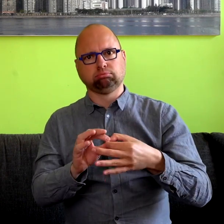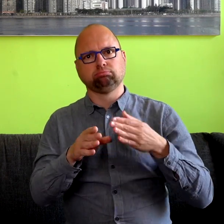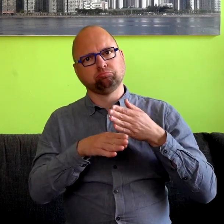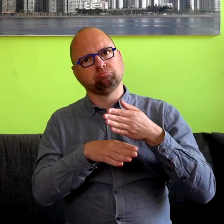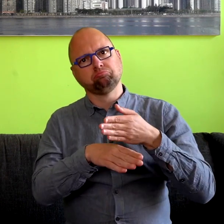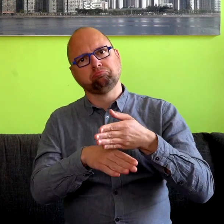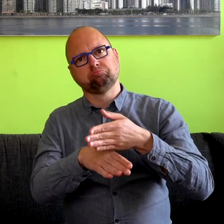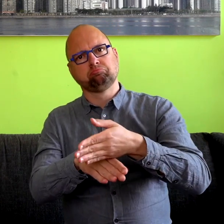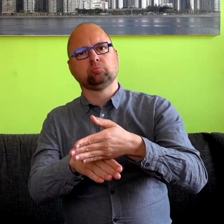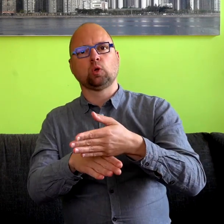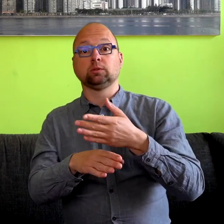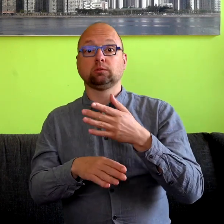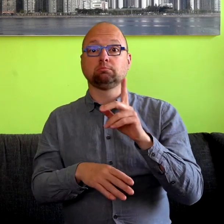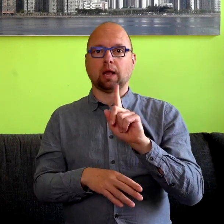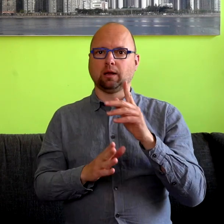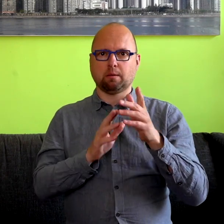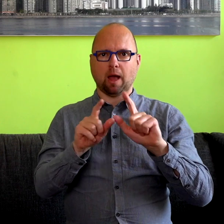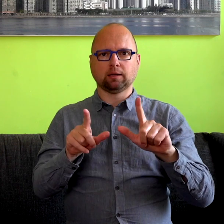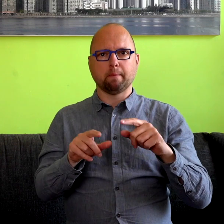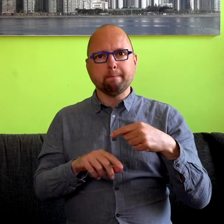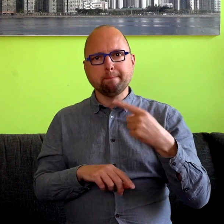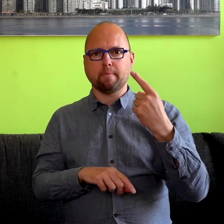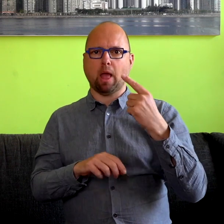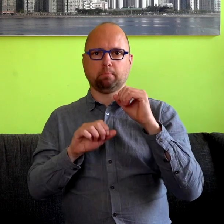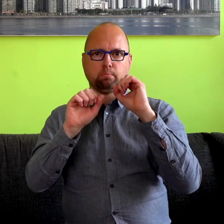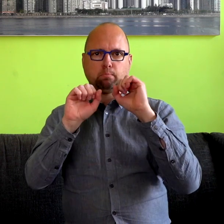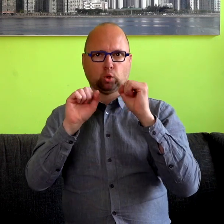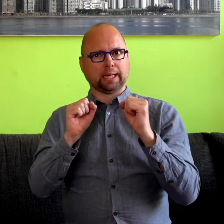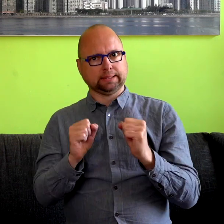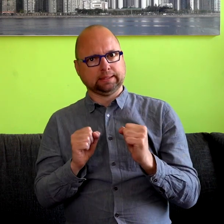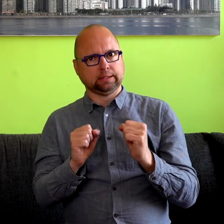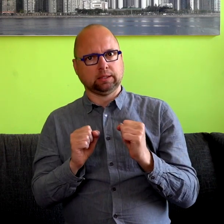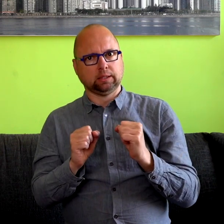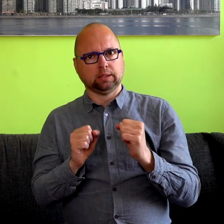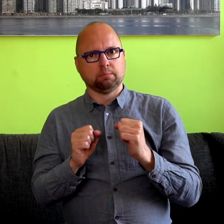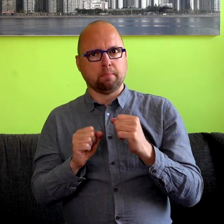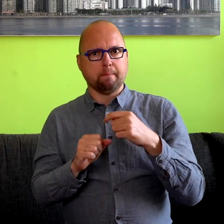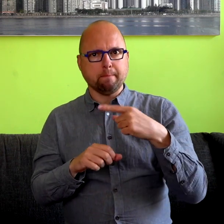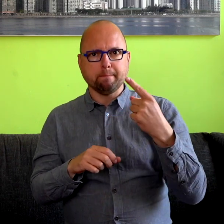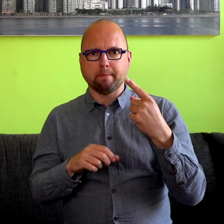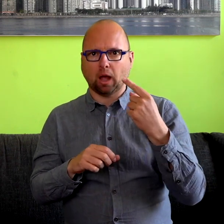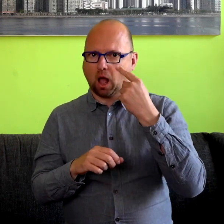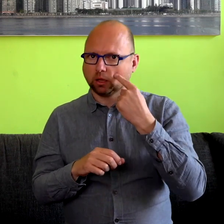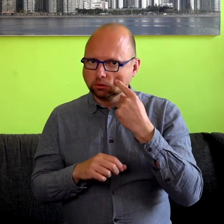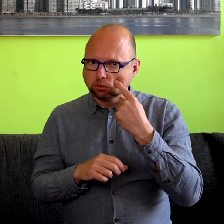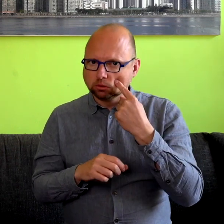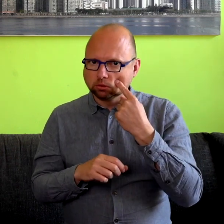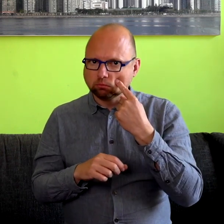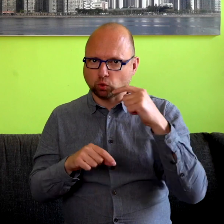veel meer potentie, met andere woorden, dan die nu benut wordt. En die tolk op televisie is een eerste stapje, denk ik, in een